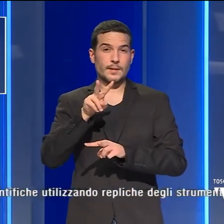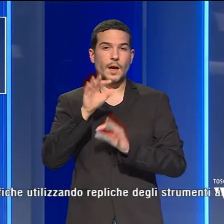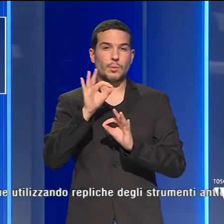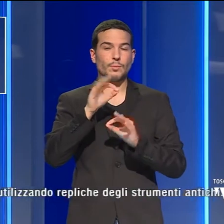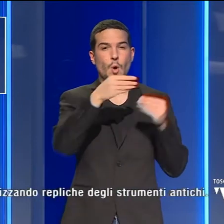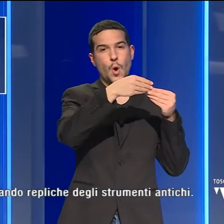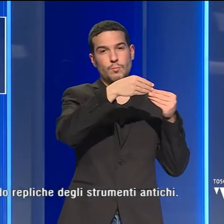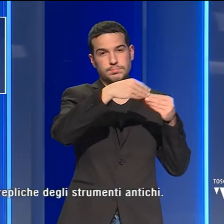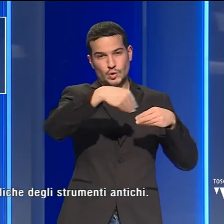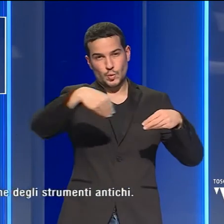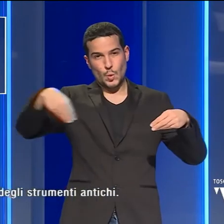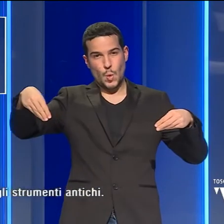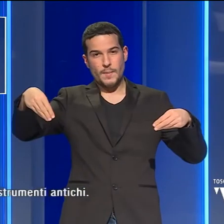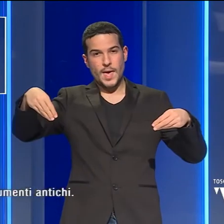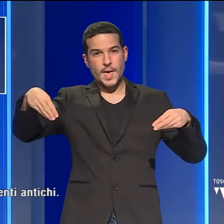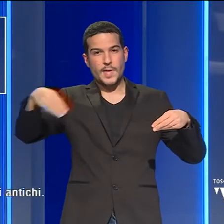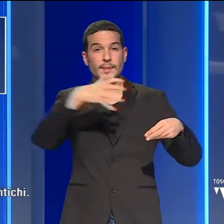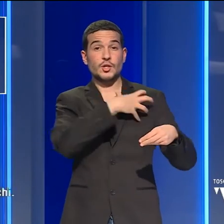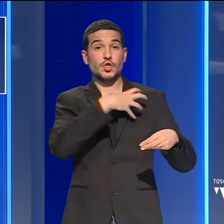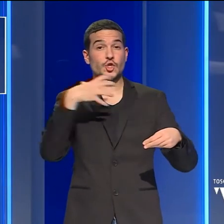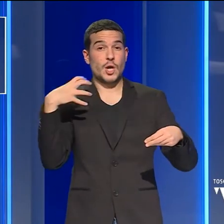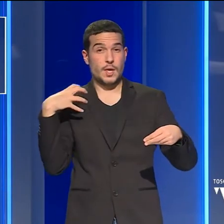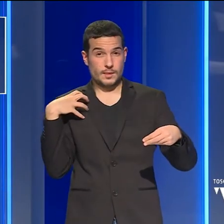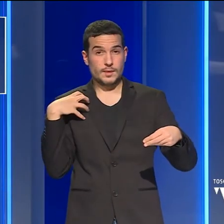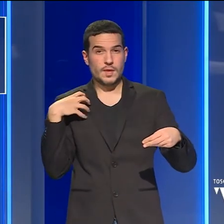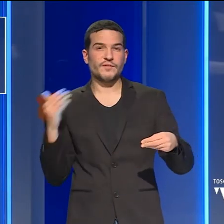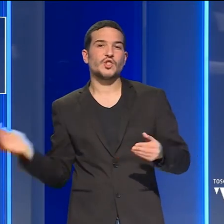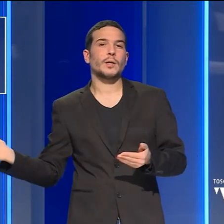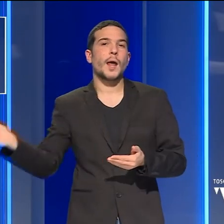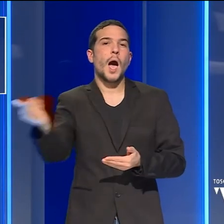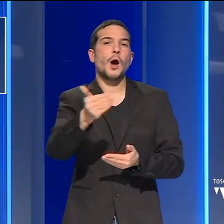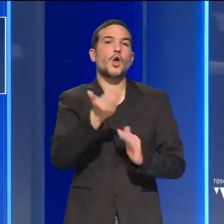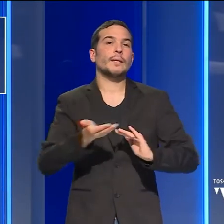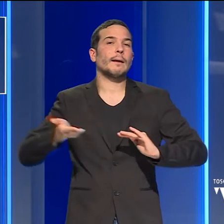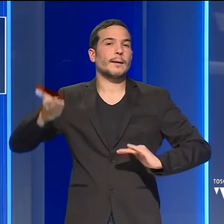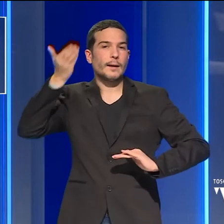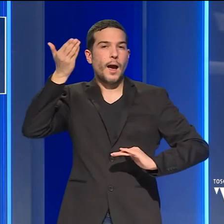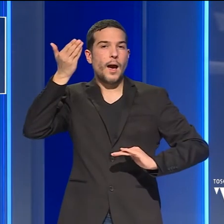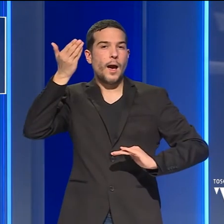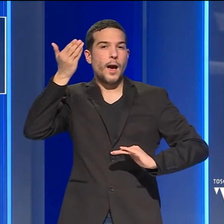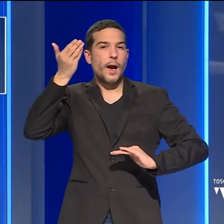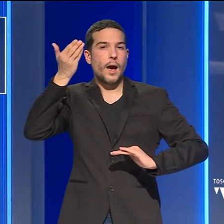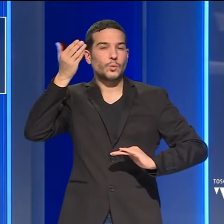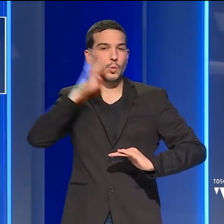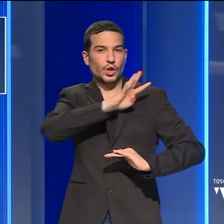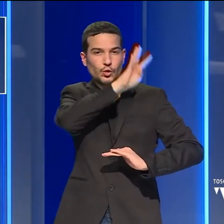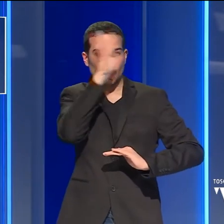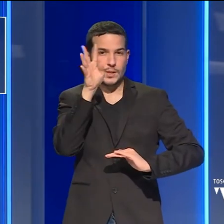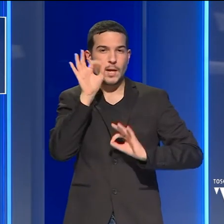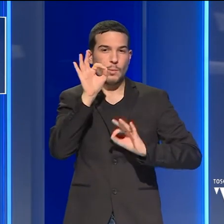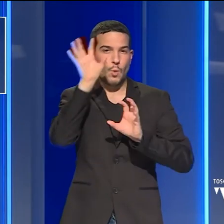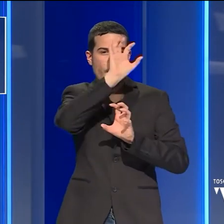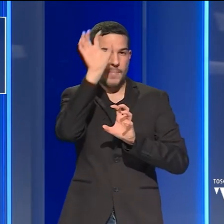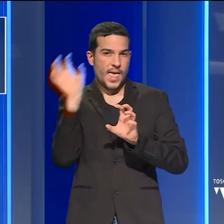di preziosi strumenti scientifici raccolti dai Granduchi di Toscana della Dinastia dei